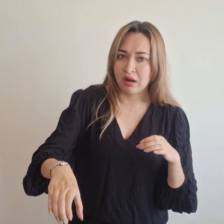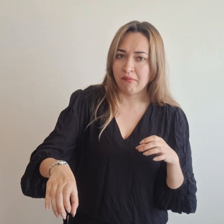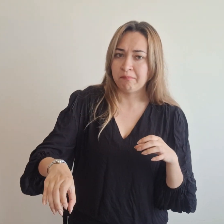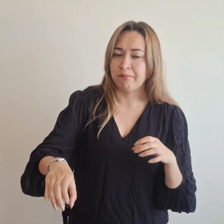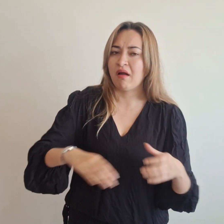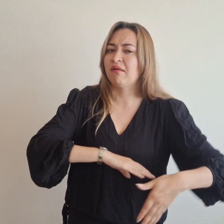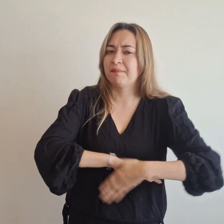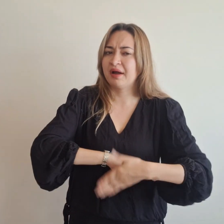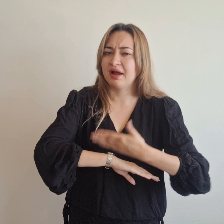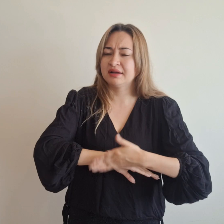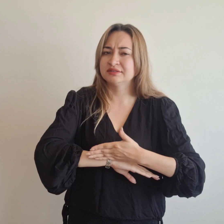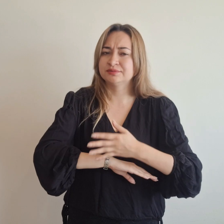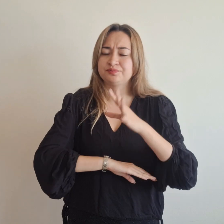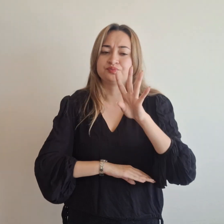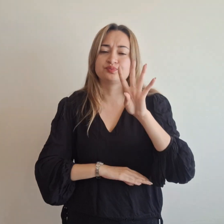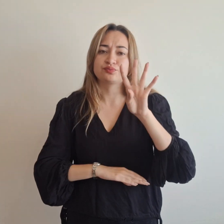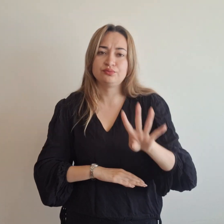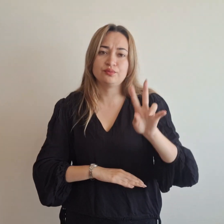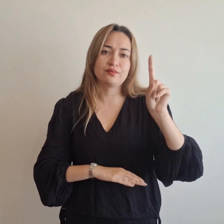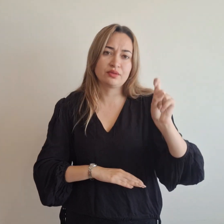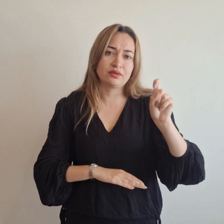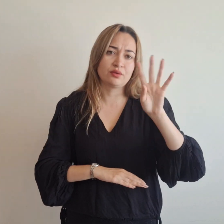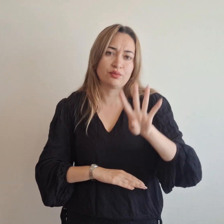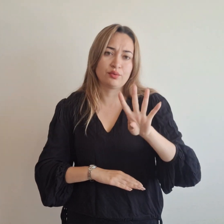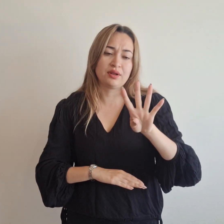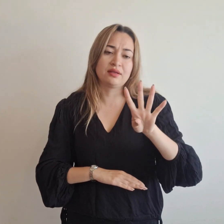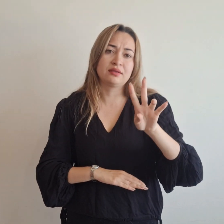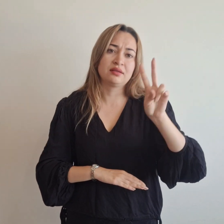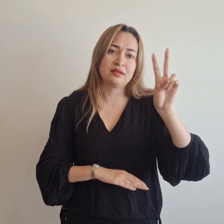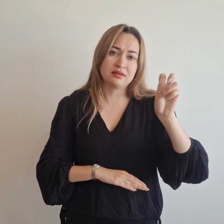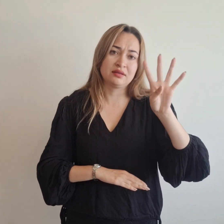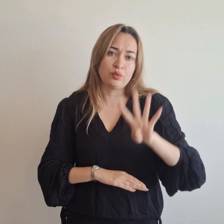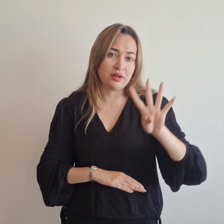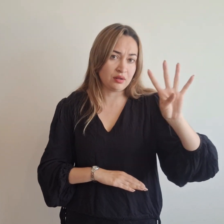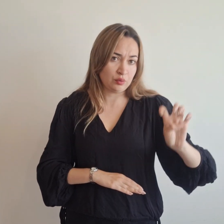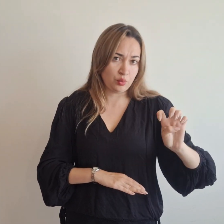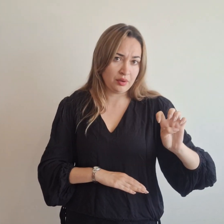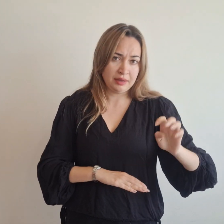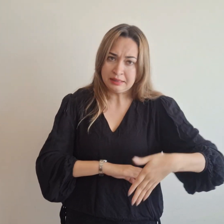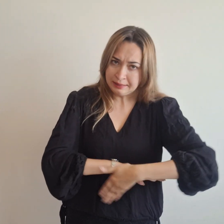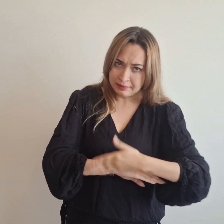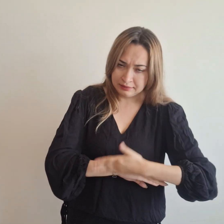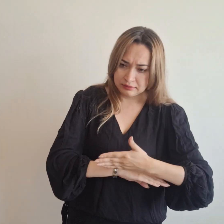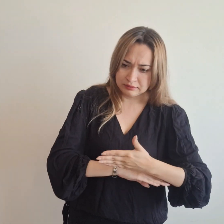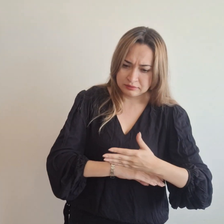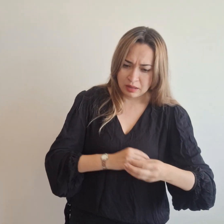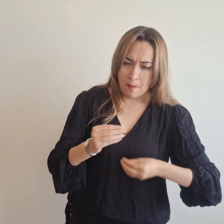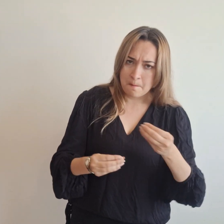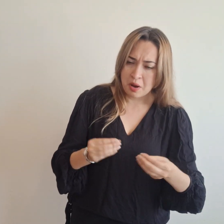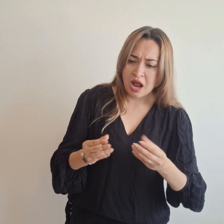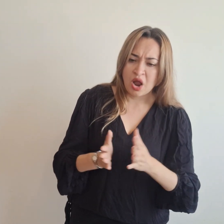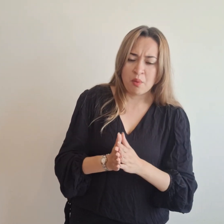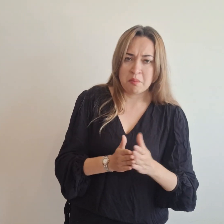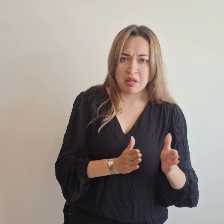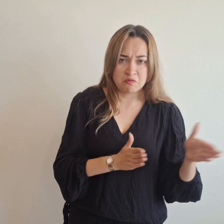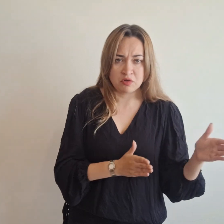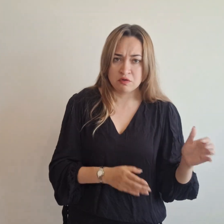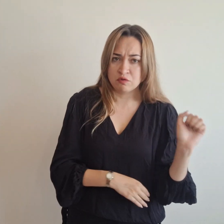46, 47 y 49, diseñados para permitir un flujo continuo y eficiente del agua.